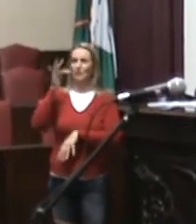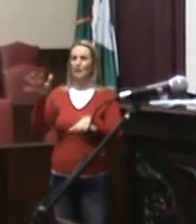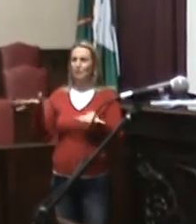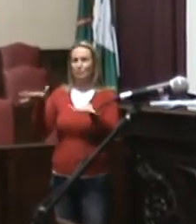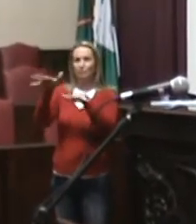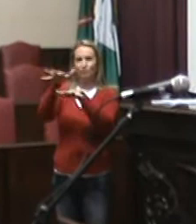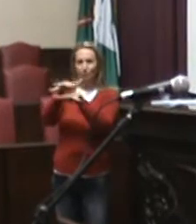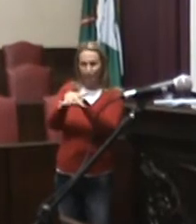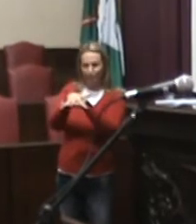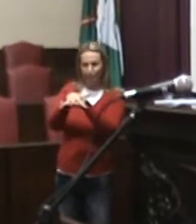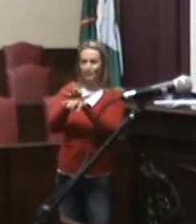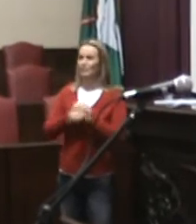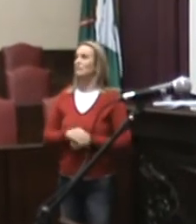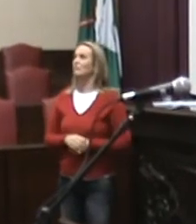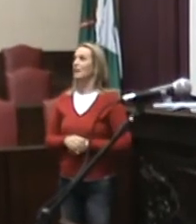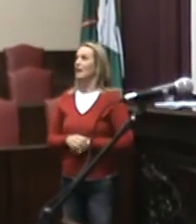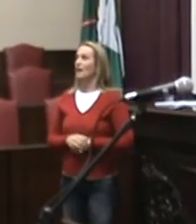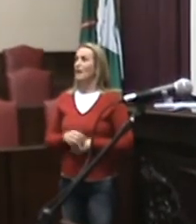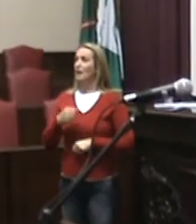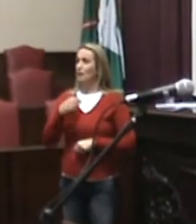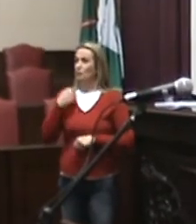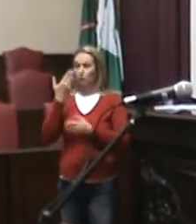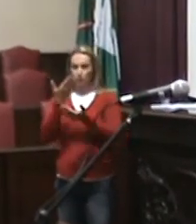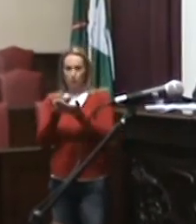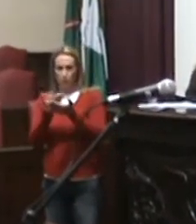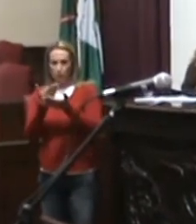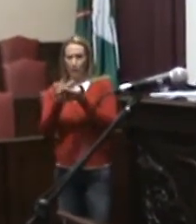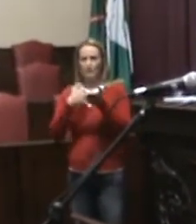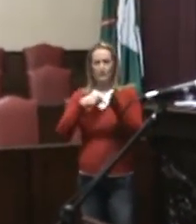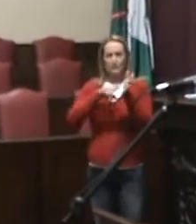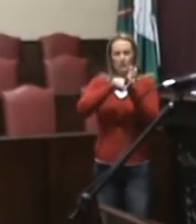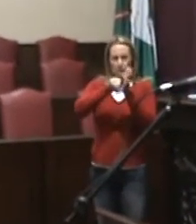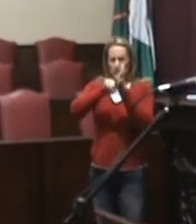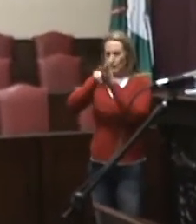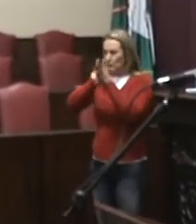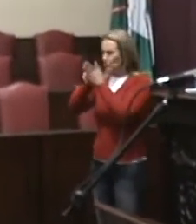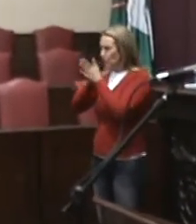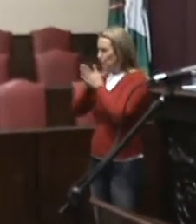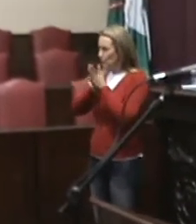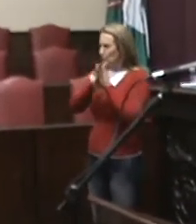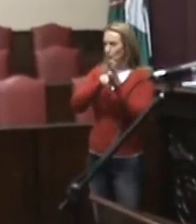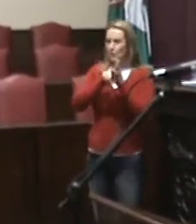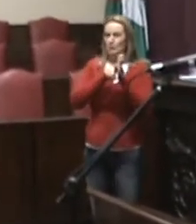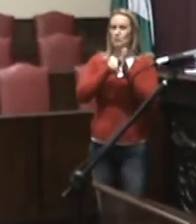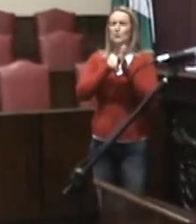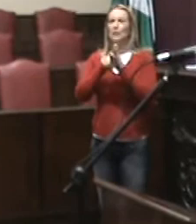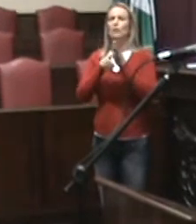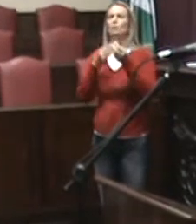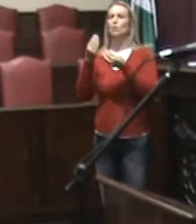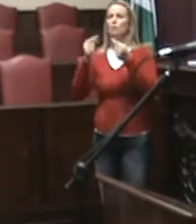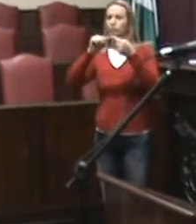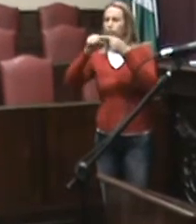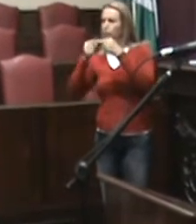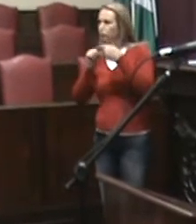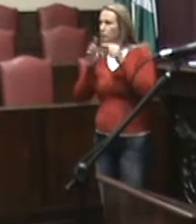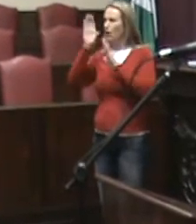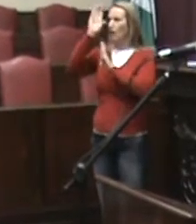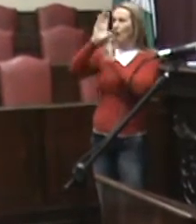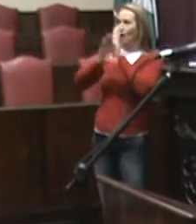Eu estudei recentemente, fiz uma pesquisa a respeito das atrapalhas curriculares de pequeno